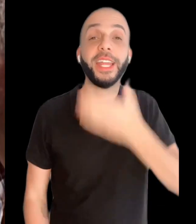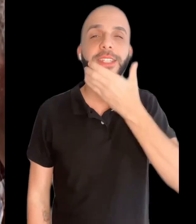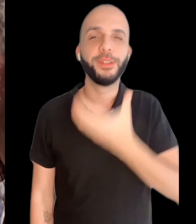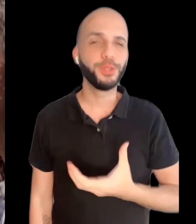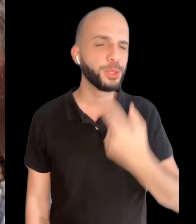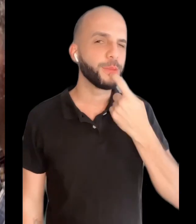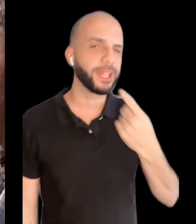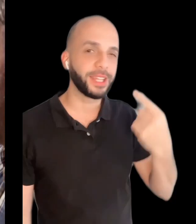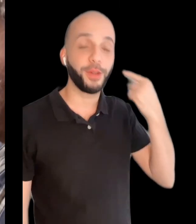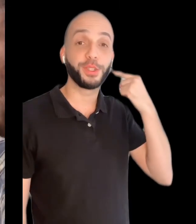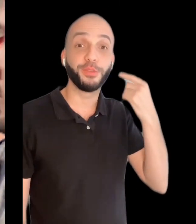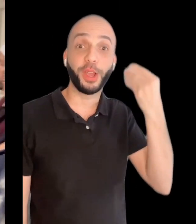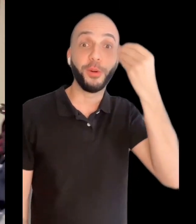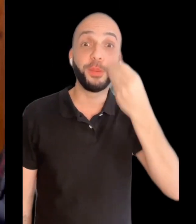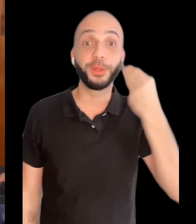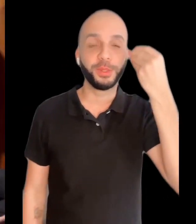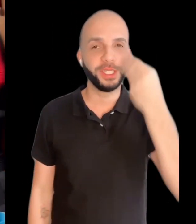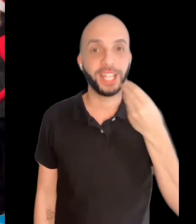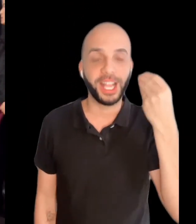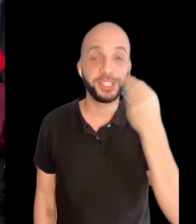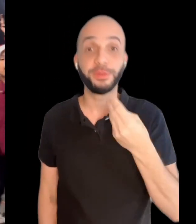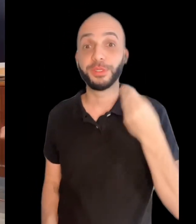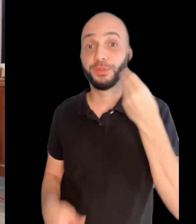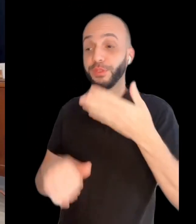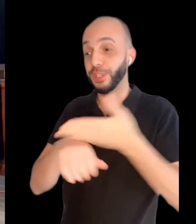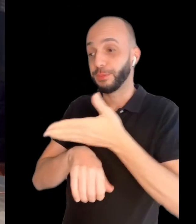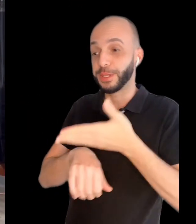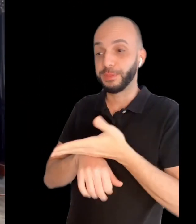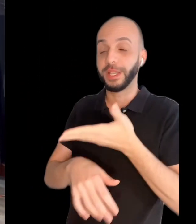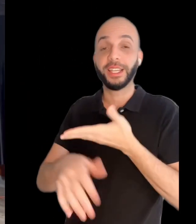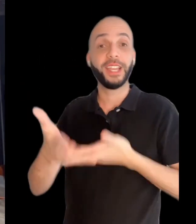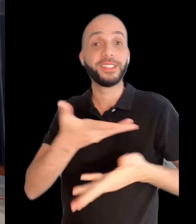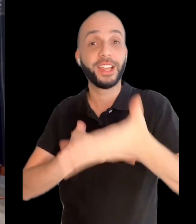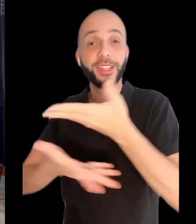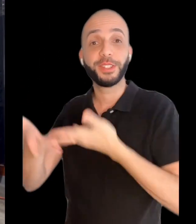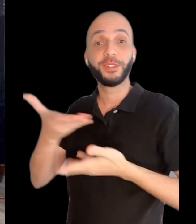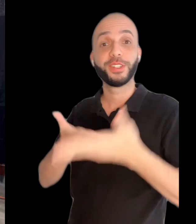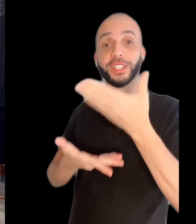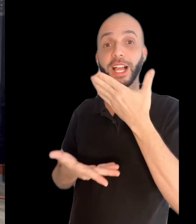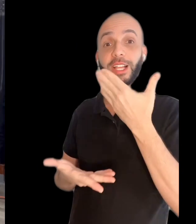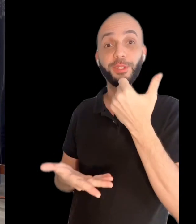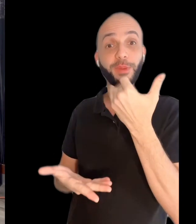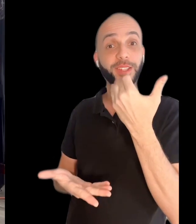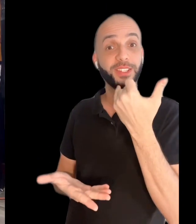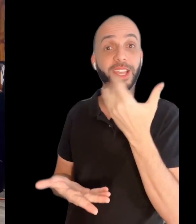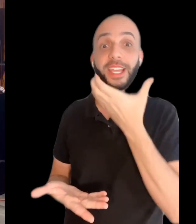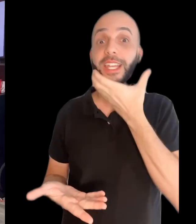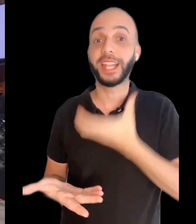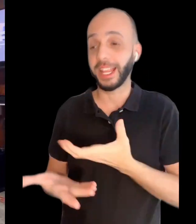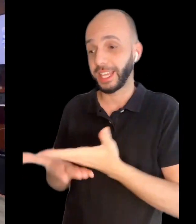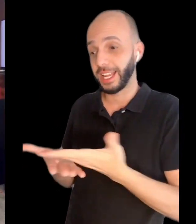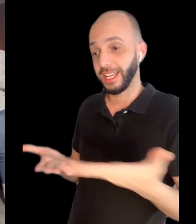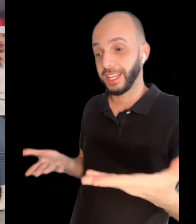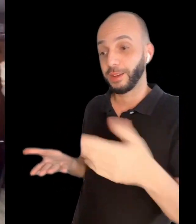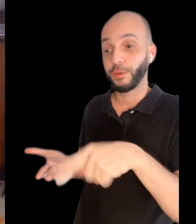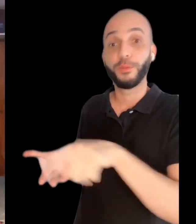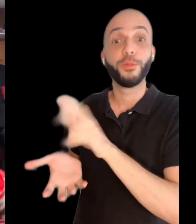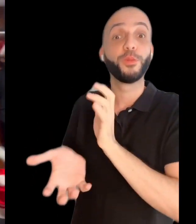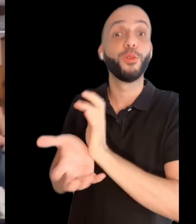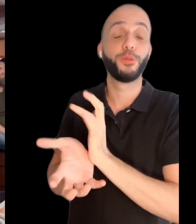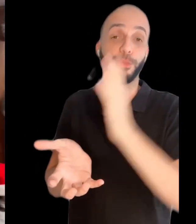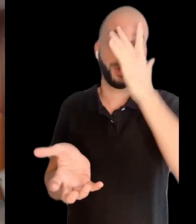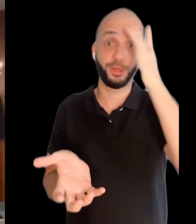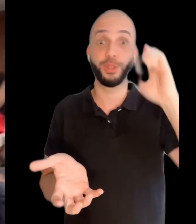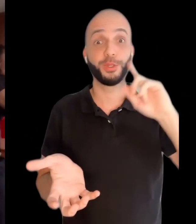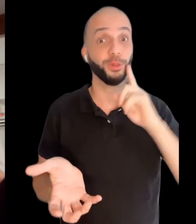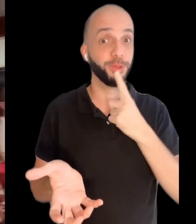Nesse último Natal, tive a oportunidade de viver uma experiência extraordinária numa ceia natalina com